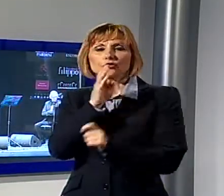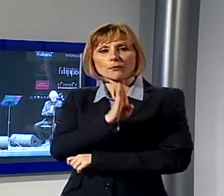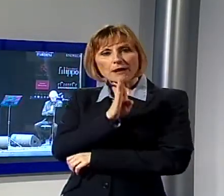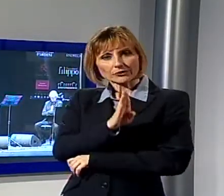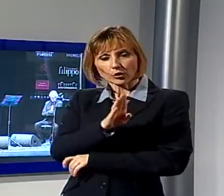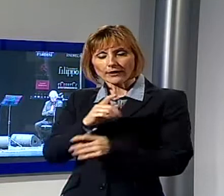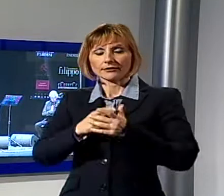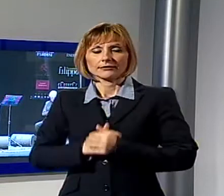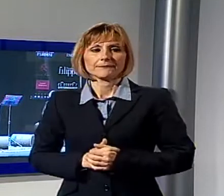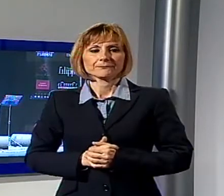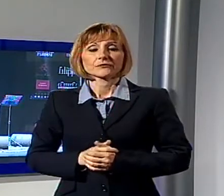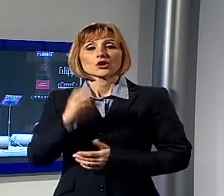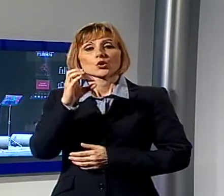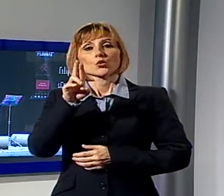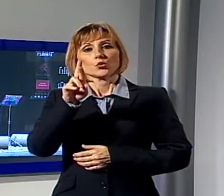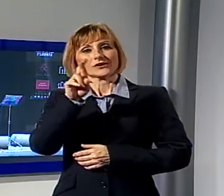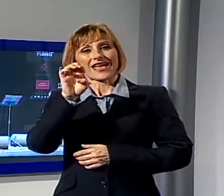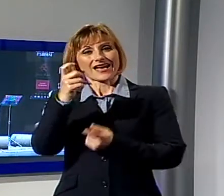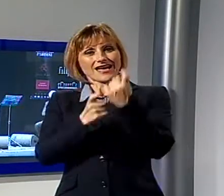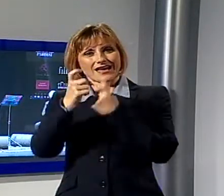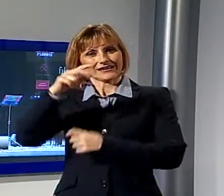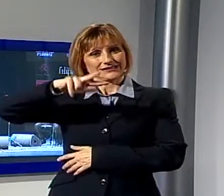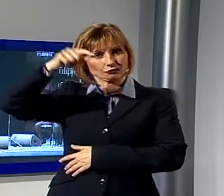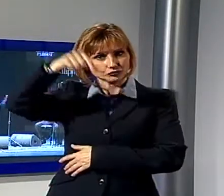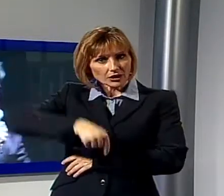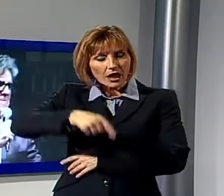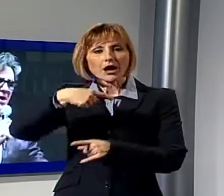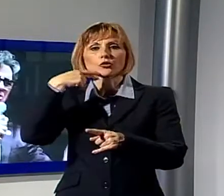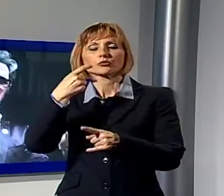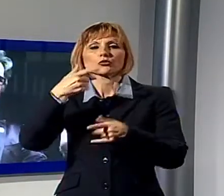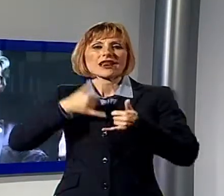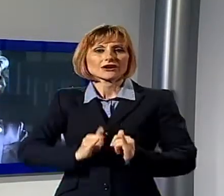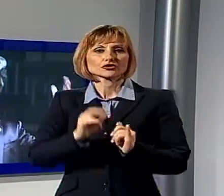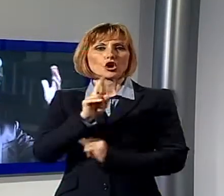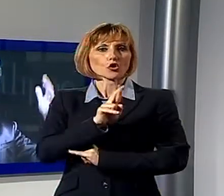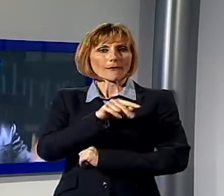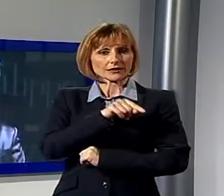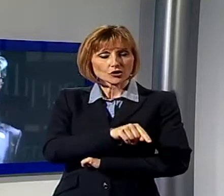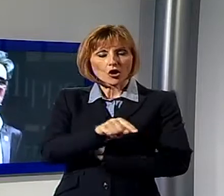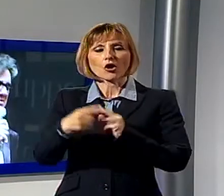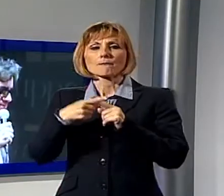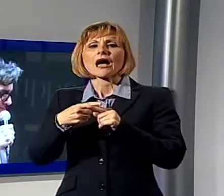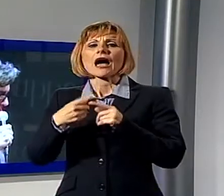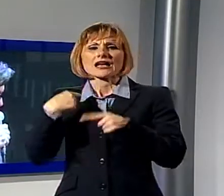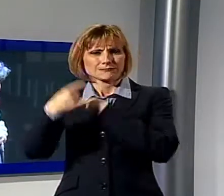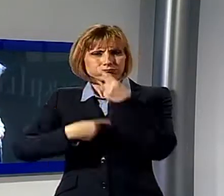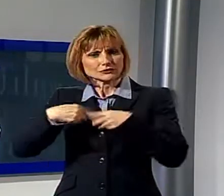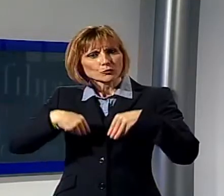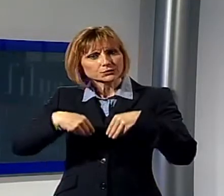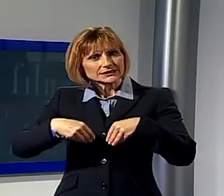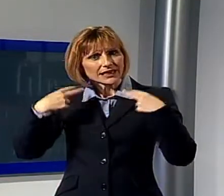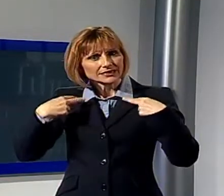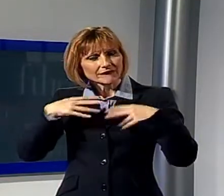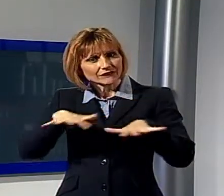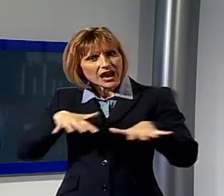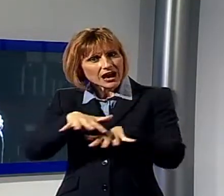Gaetano Curreri, siciliano di origine, romagnolo di nascita, ma anche viereggino, come lo aveva soprannominato il suo grande